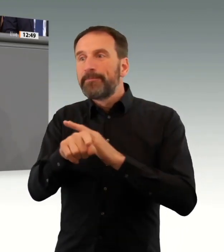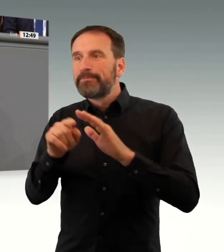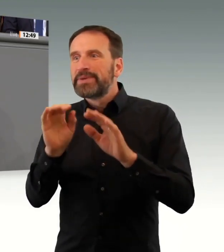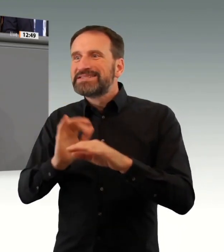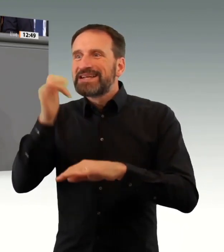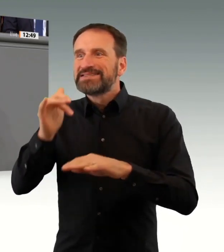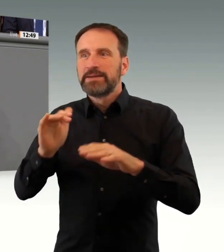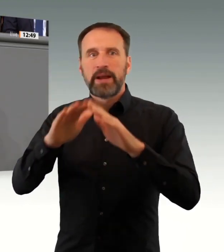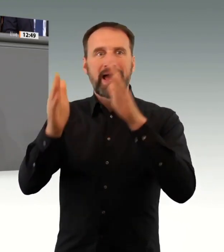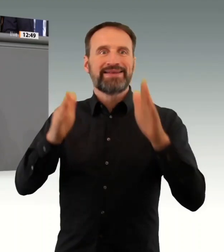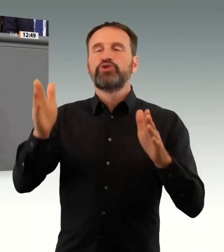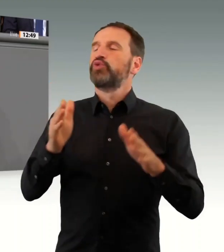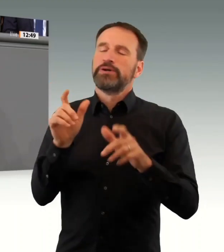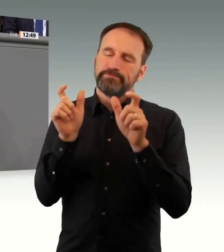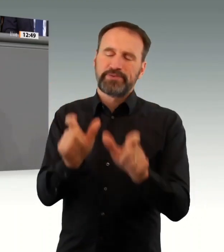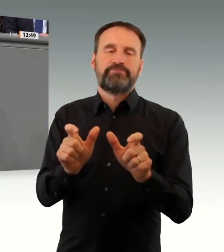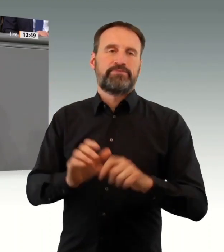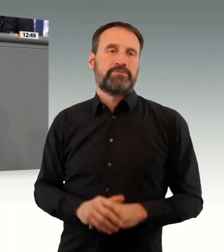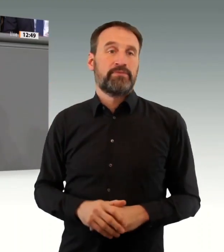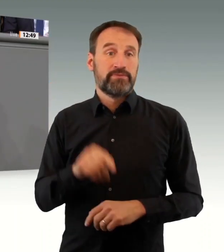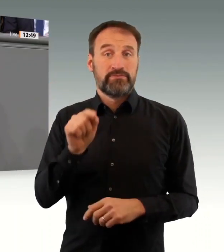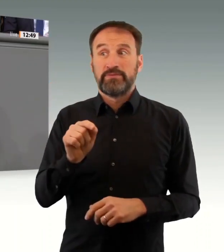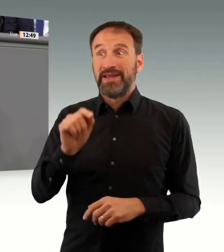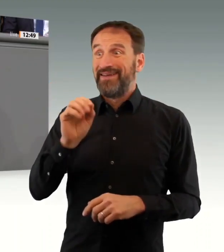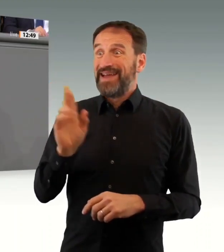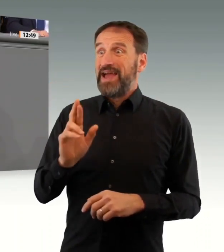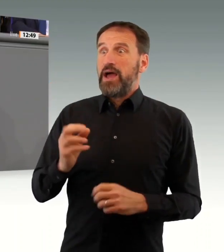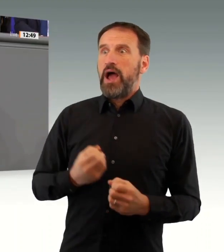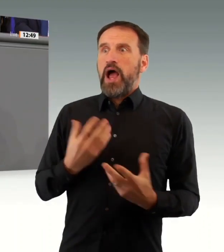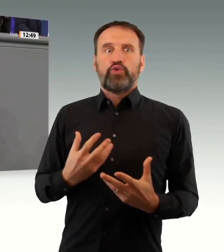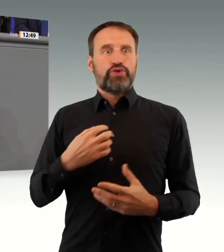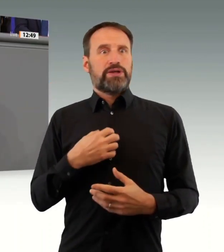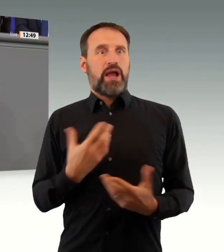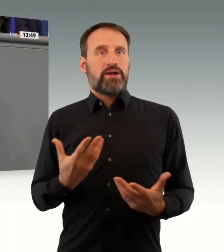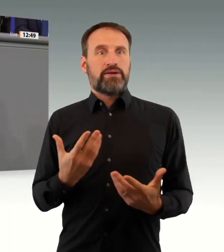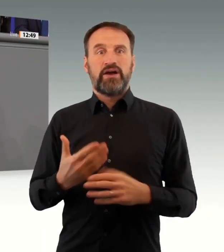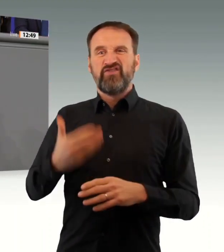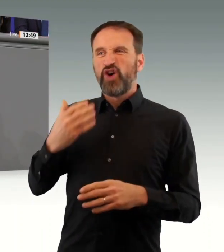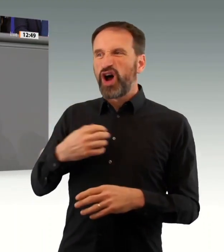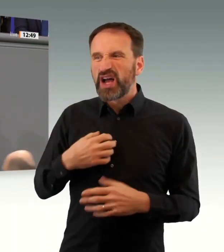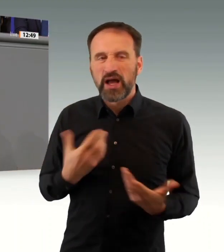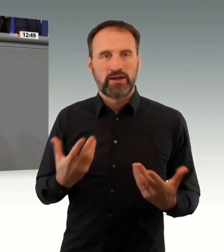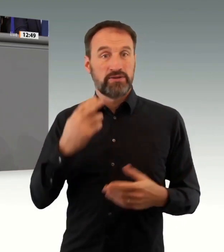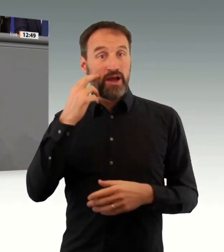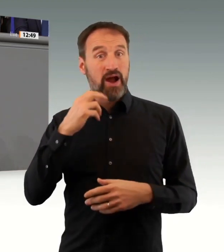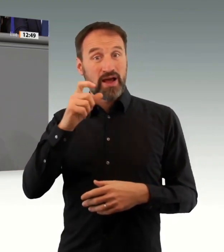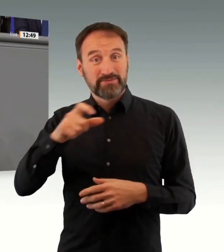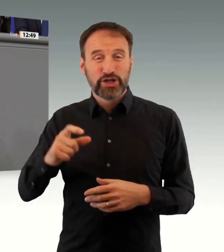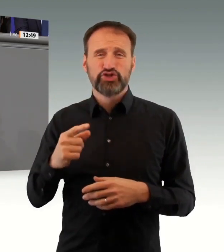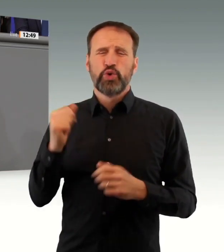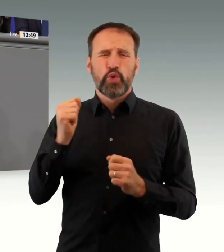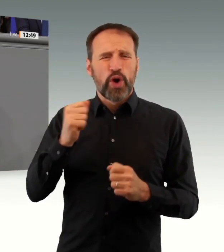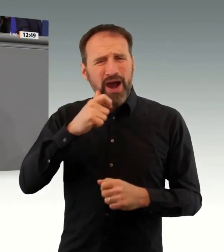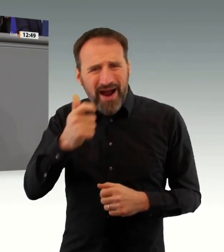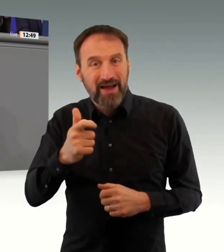jeweiligen Einrichtung ist, in der sie versorgt werden. Deshalb braucht es diesen Schritt heute. Die Nationale Akademie der